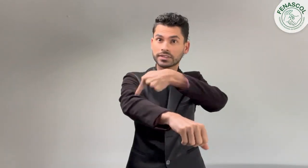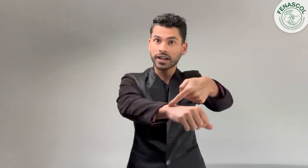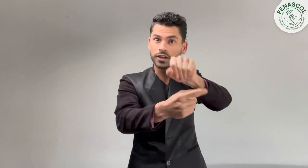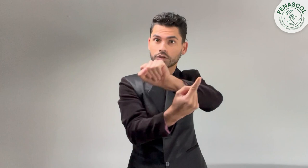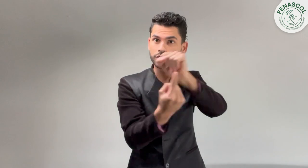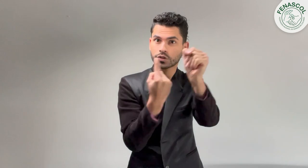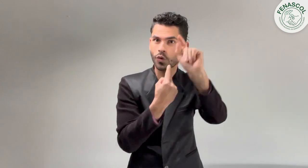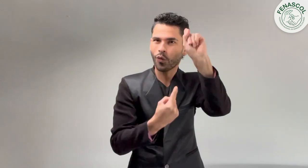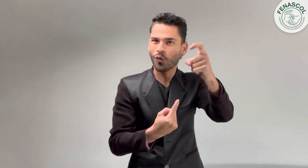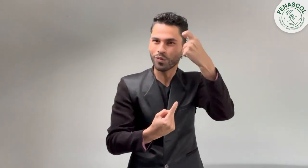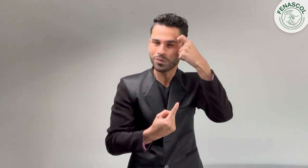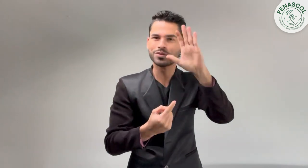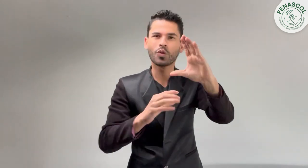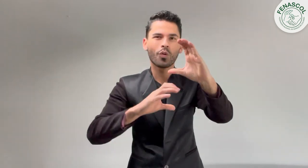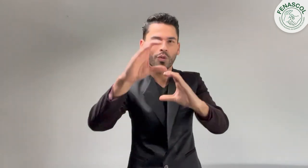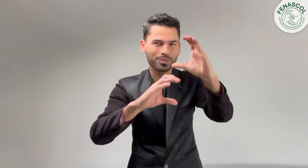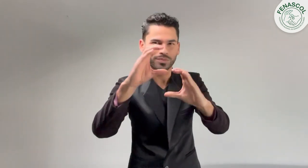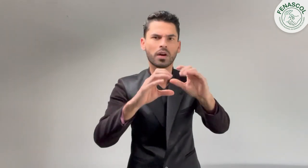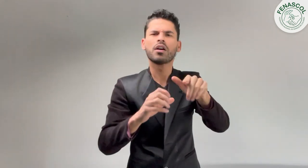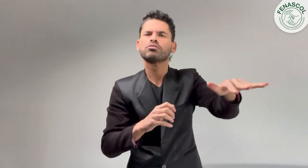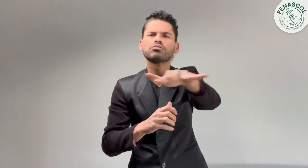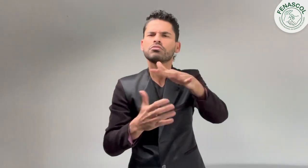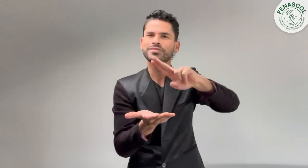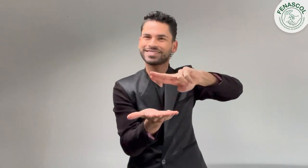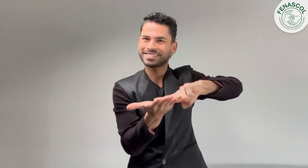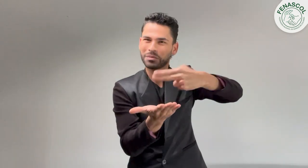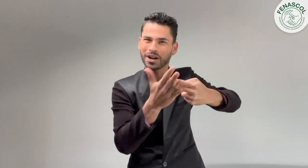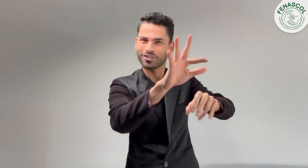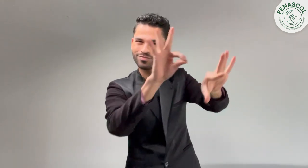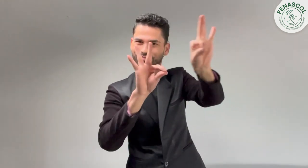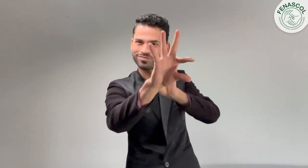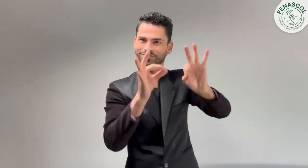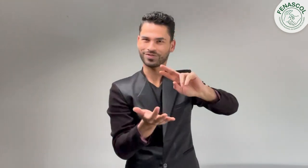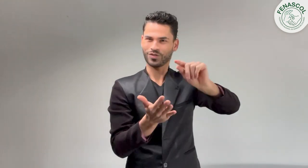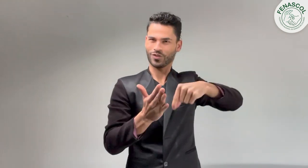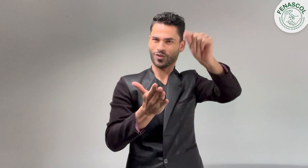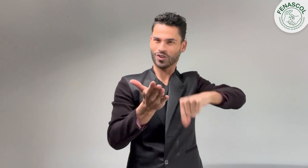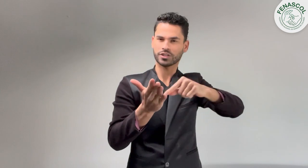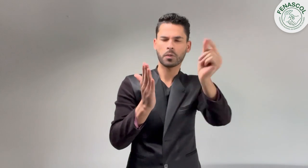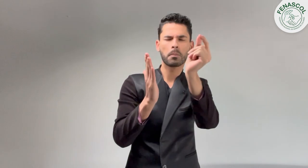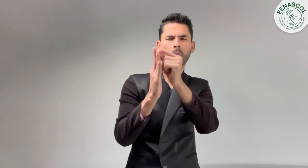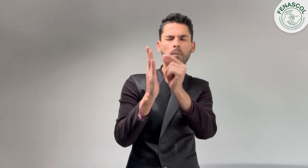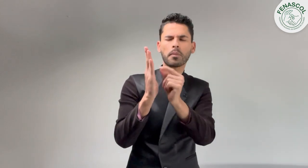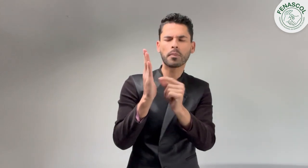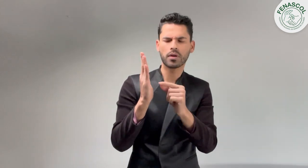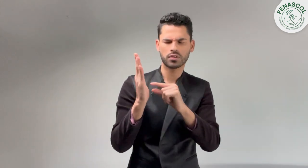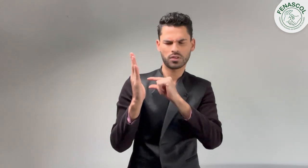Poblacionales de la Gobernación del Cauca, en la cual una de las funciones de los intérpretes que trabajan en esta oficina,